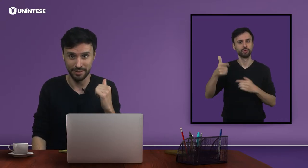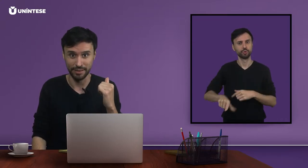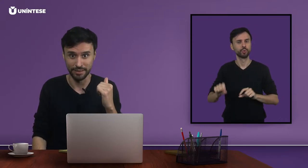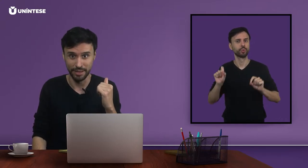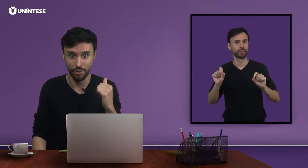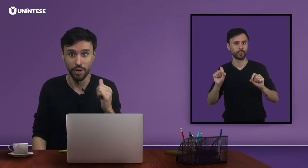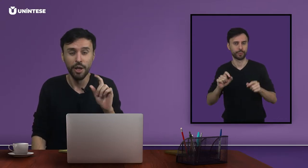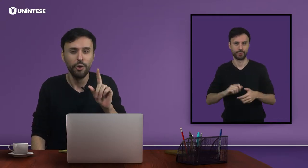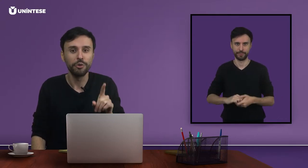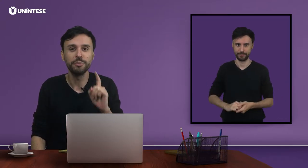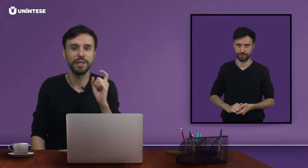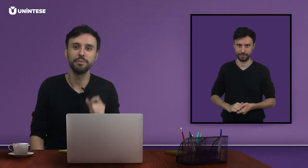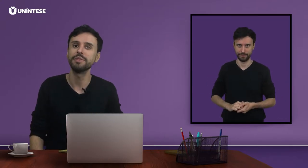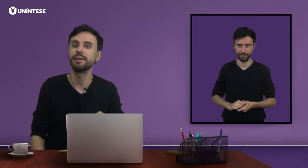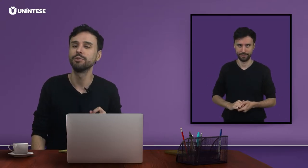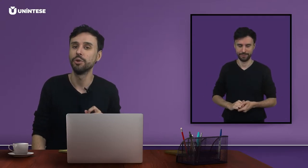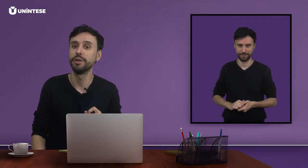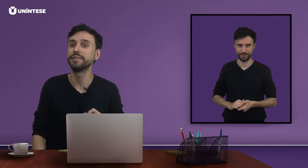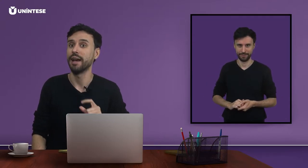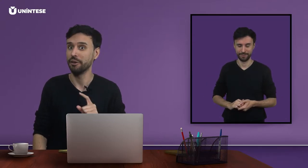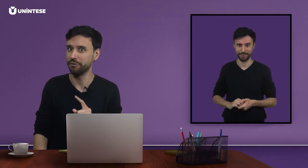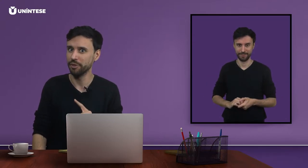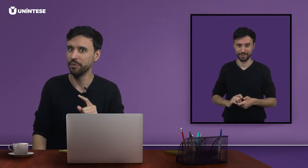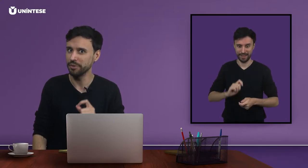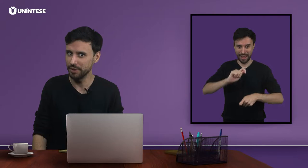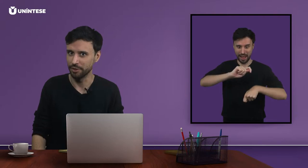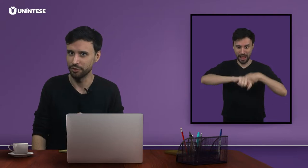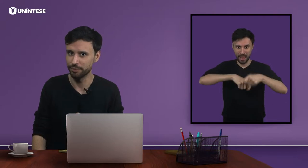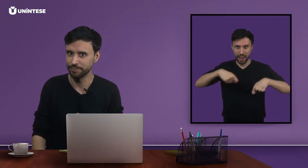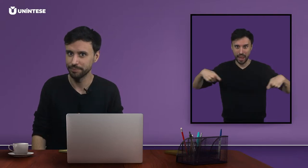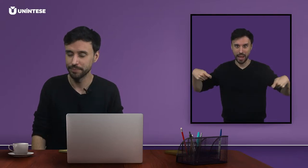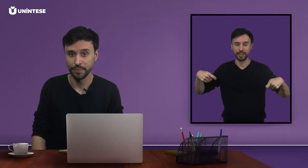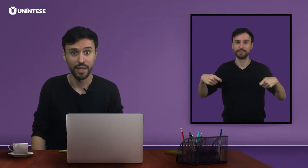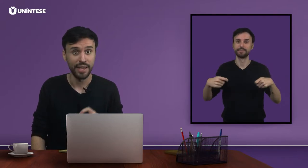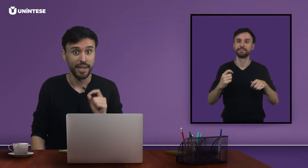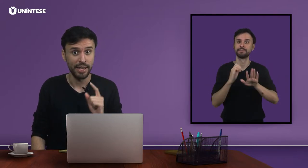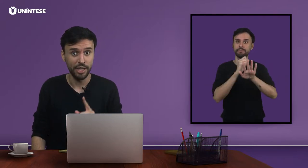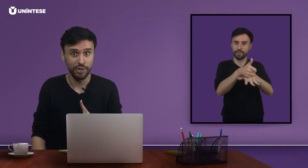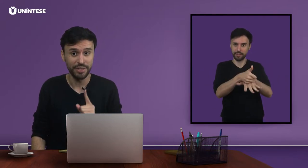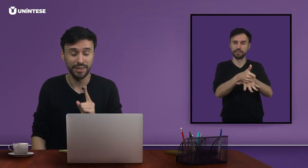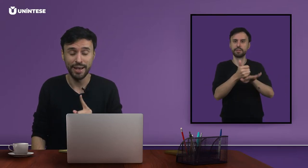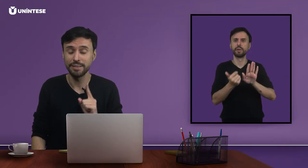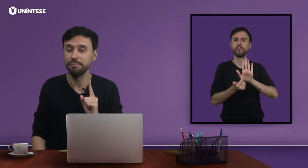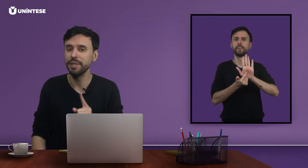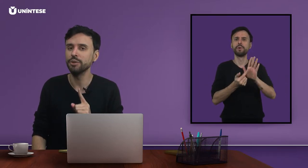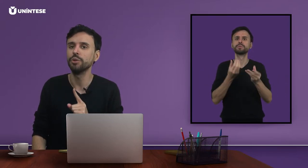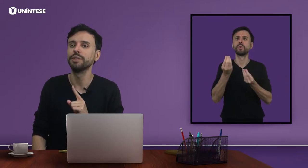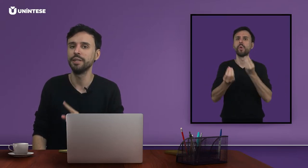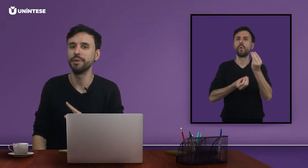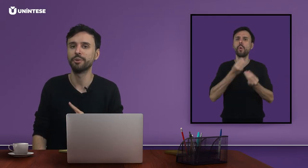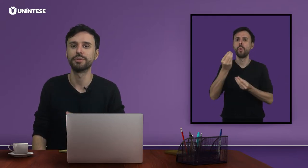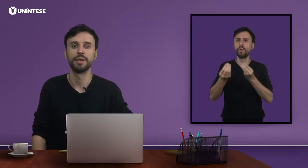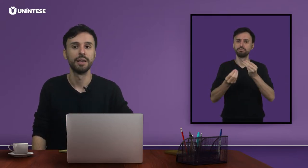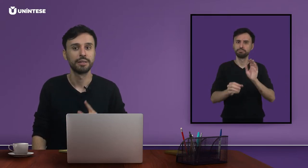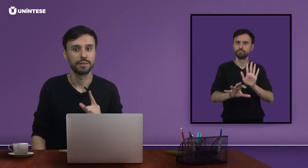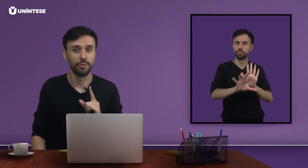citação, os mesmos autores afirmam o seguinte. Estes sinais metonímicos são